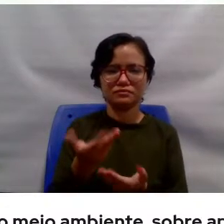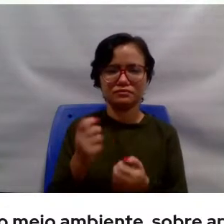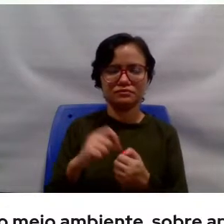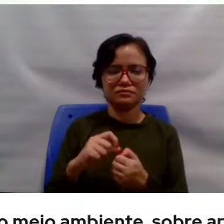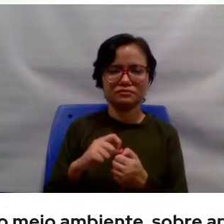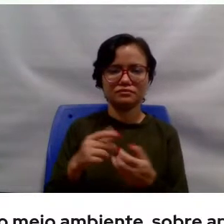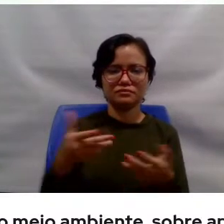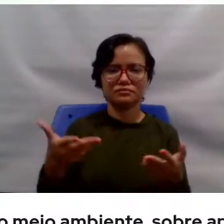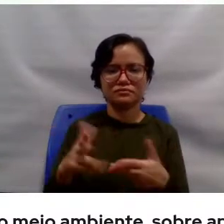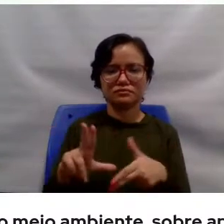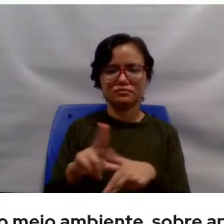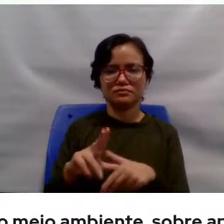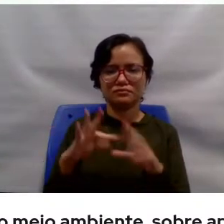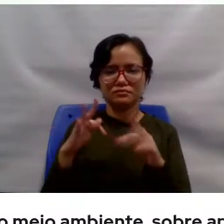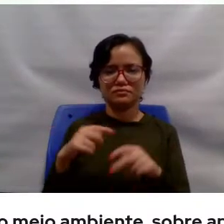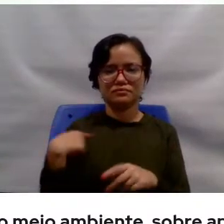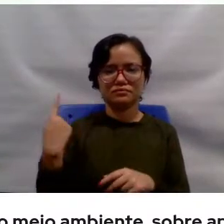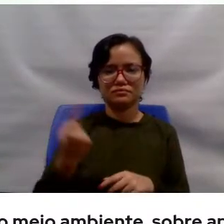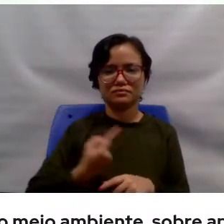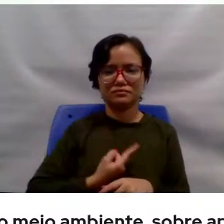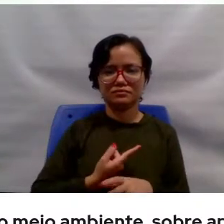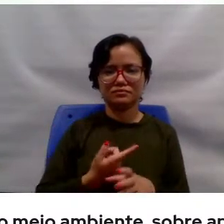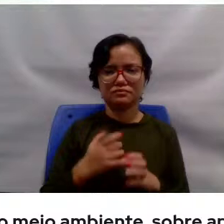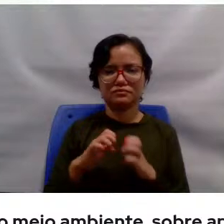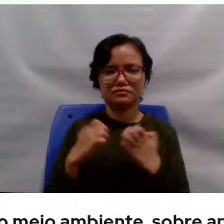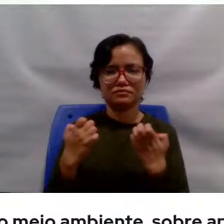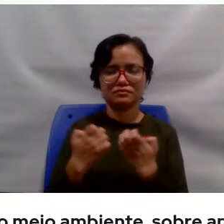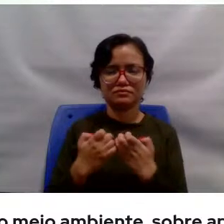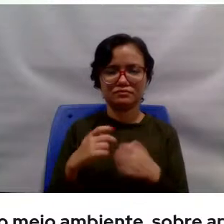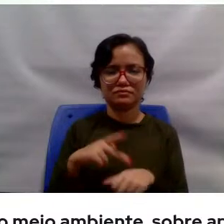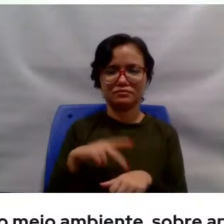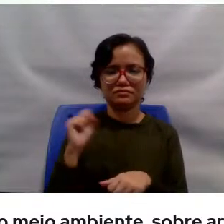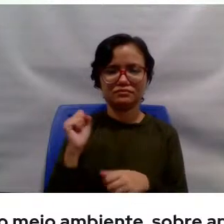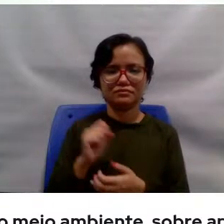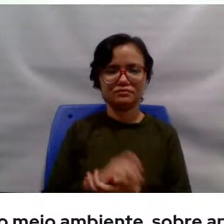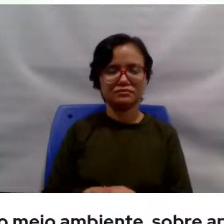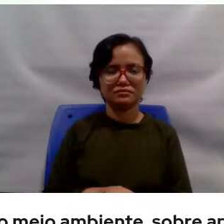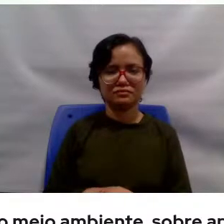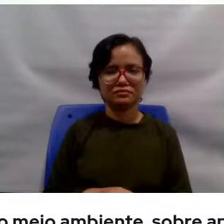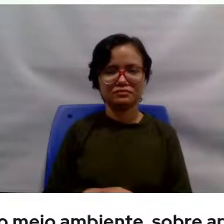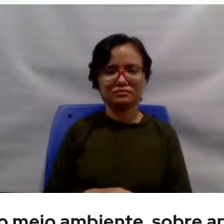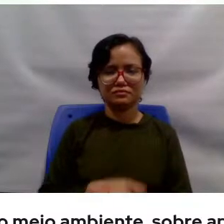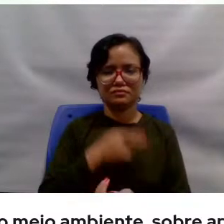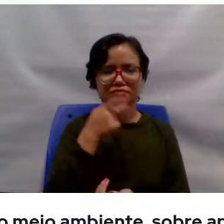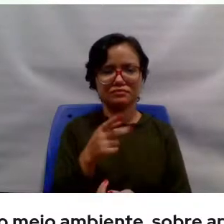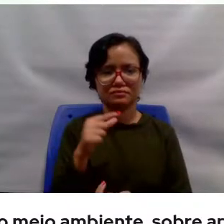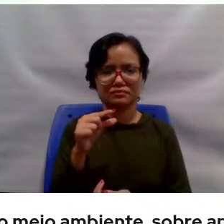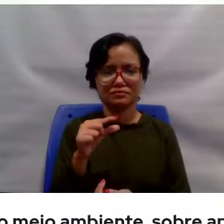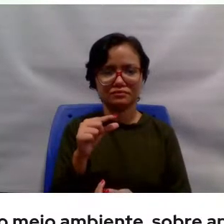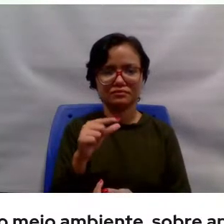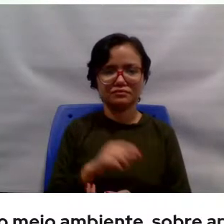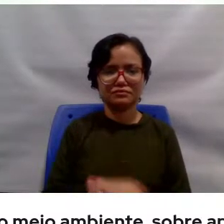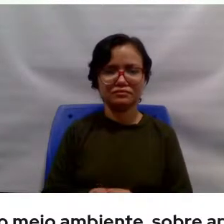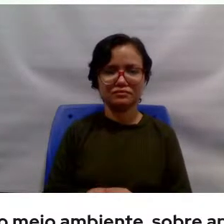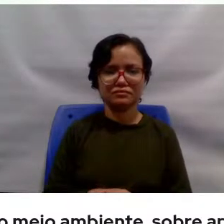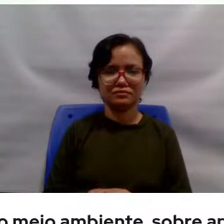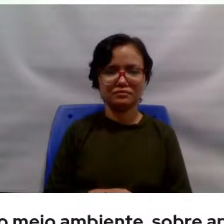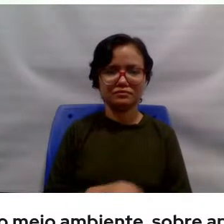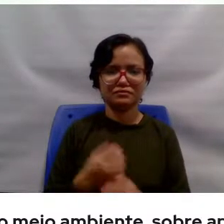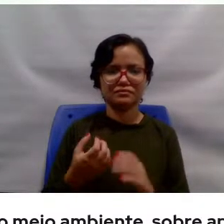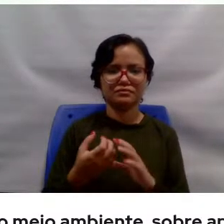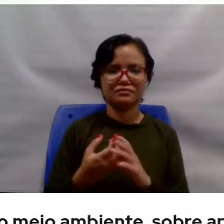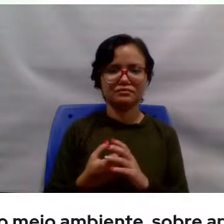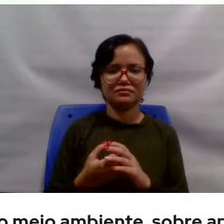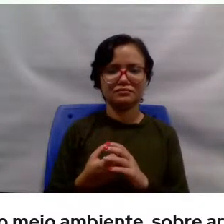Unifesp e todos nós estivéssemos aqui num evento de pós-graduação. Que falasse um pouco sobre esse seu percurso, eu acho que isso é importante, o seu